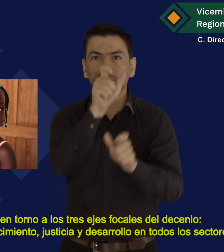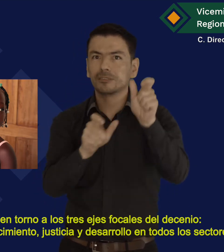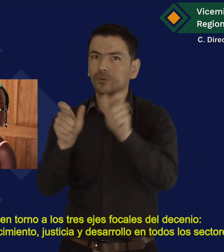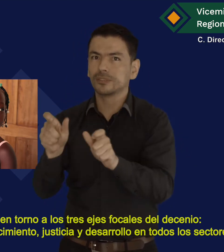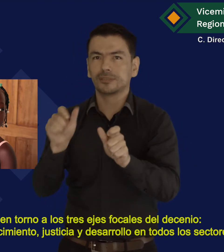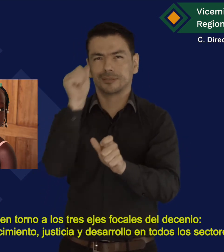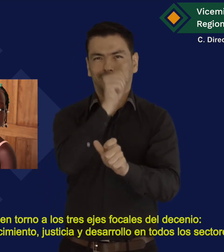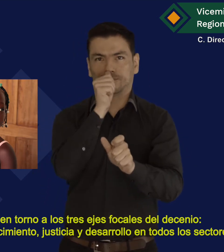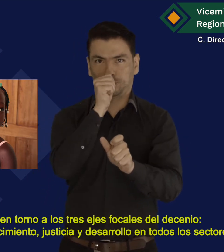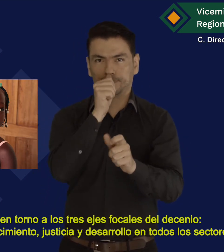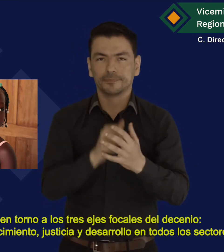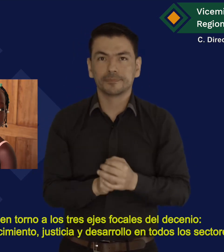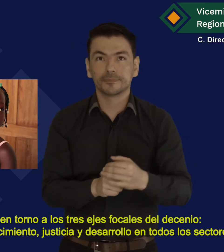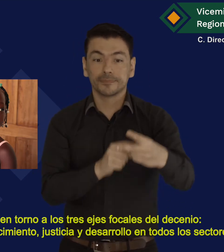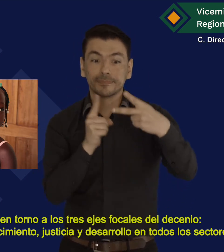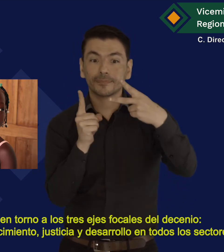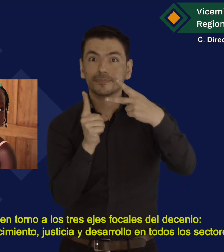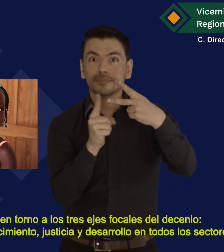Reconocimiento